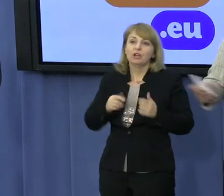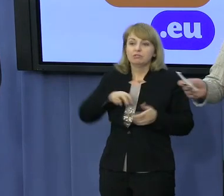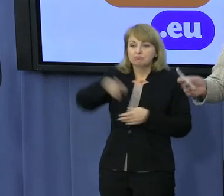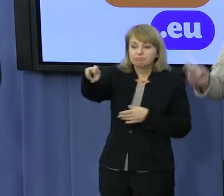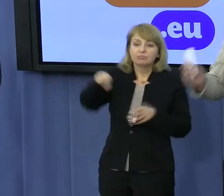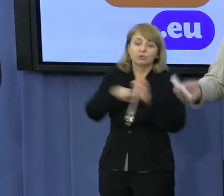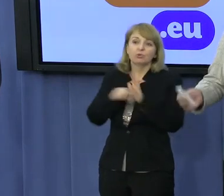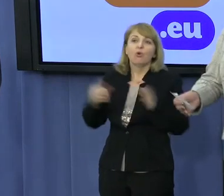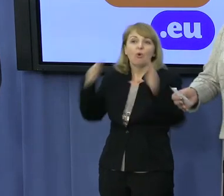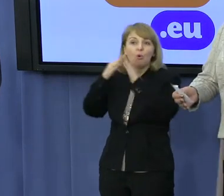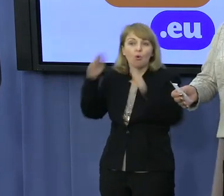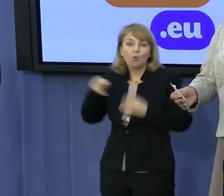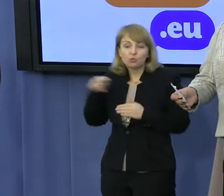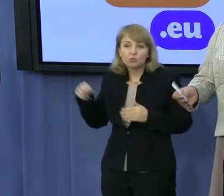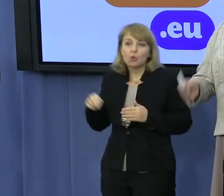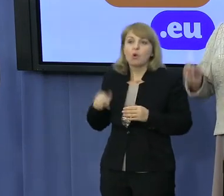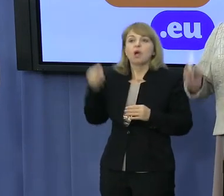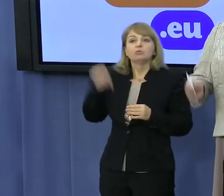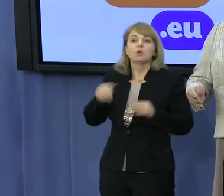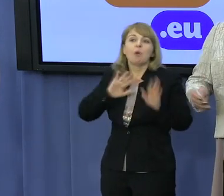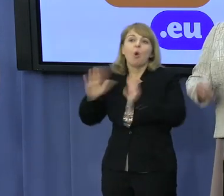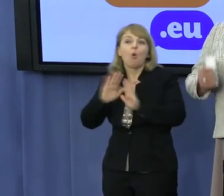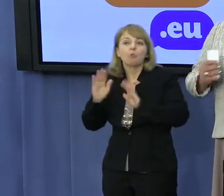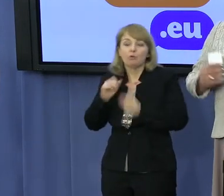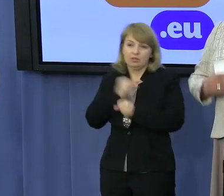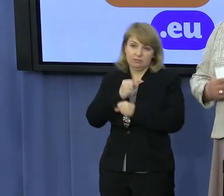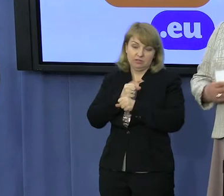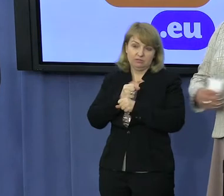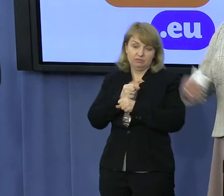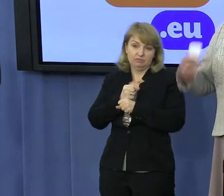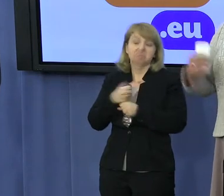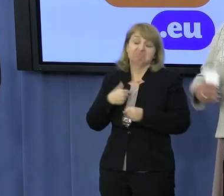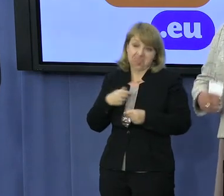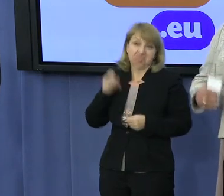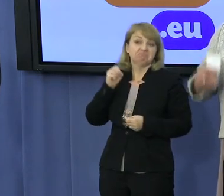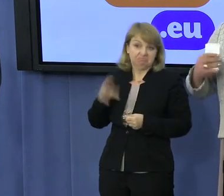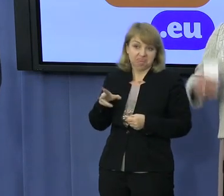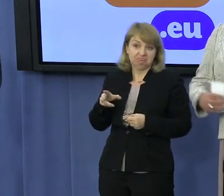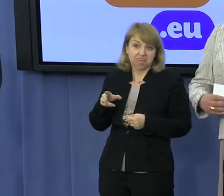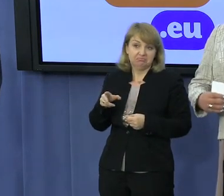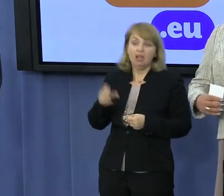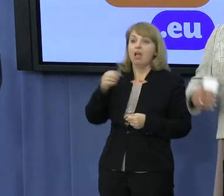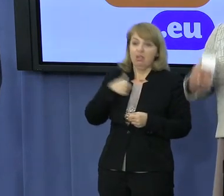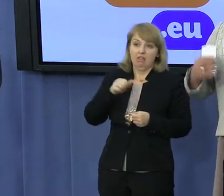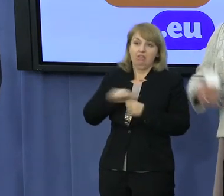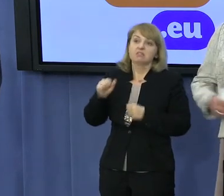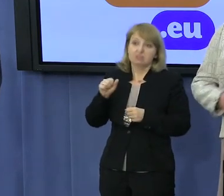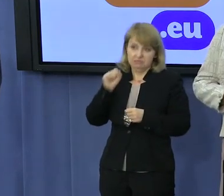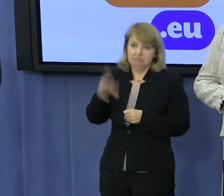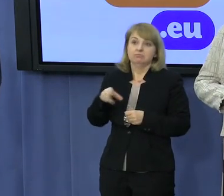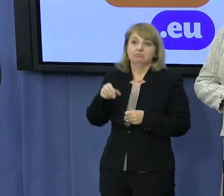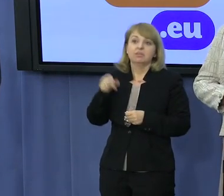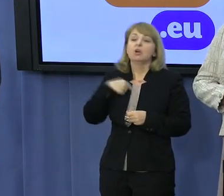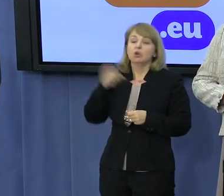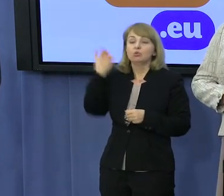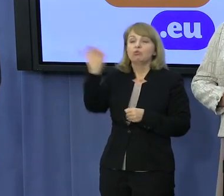zadbać o los pracownika. Proszę bardzo, ja jestem jak najbardziej za. Twój ruch jest jak najbardziej za. Złożyliśmy